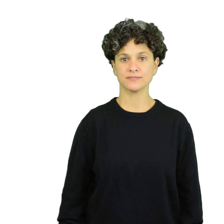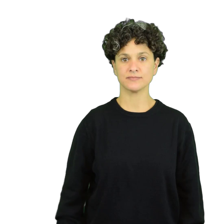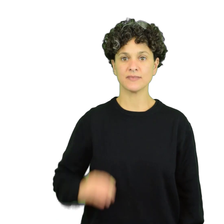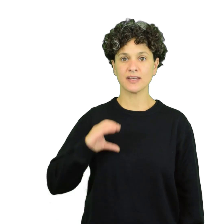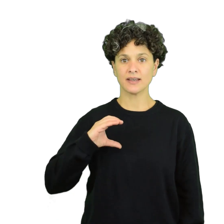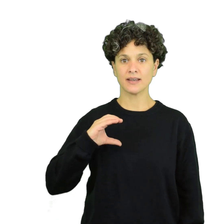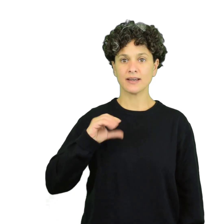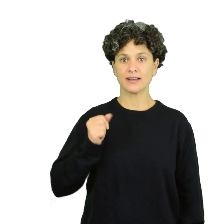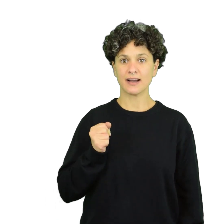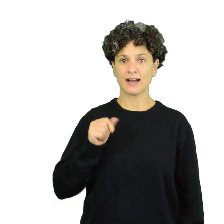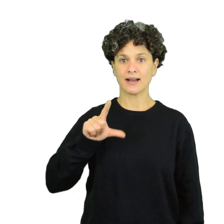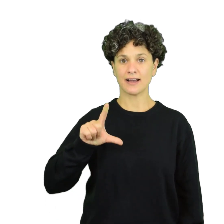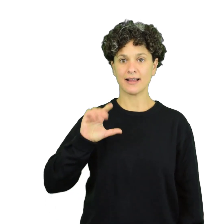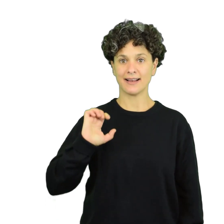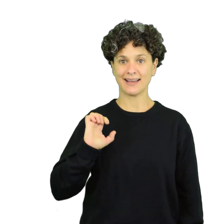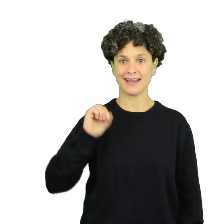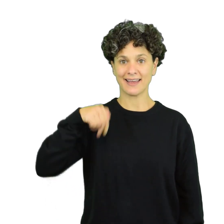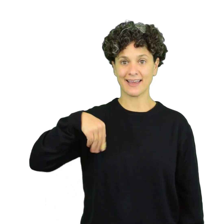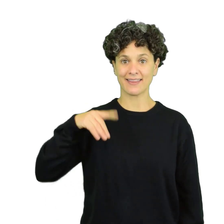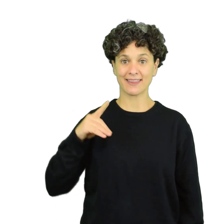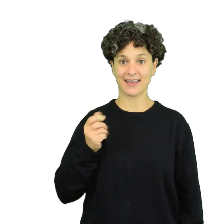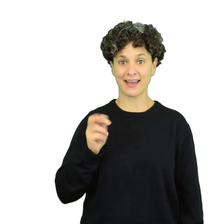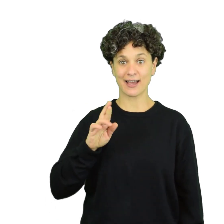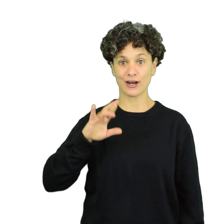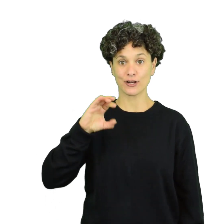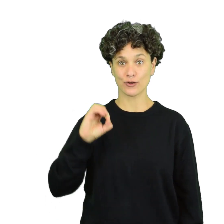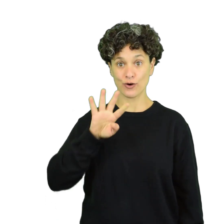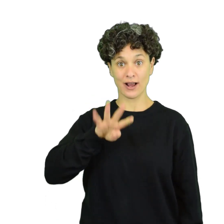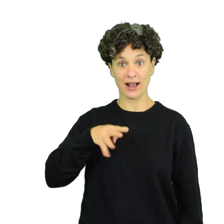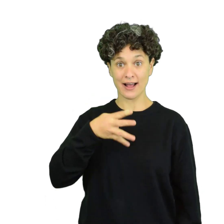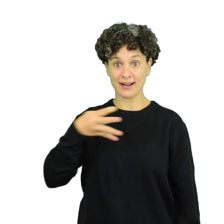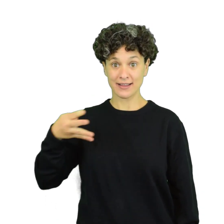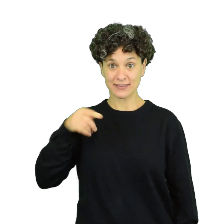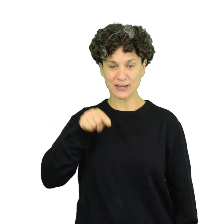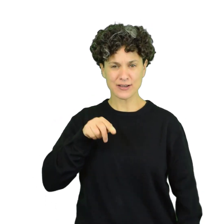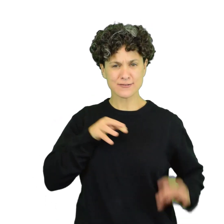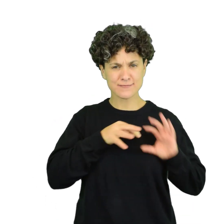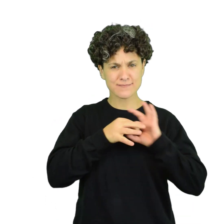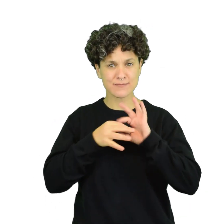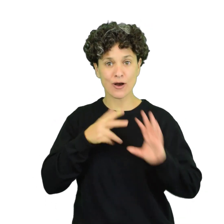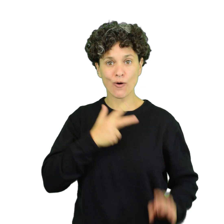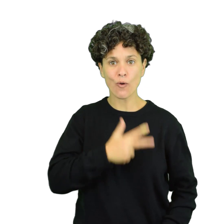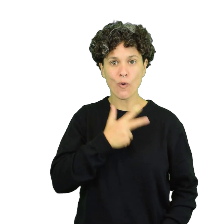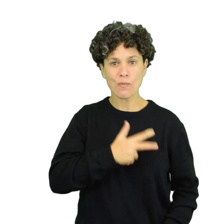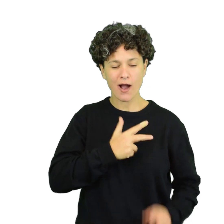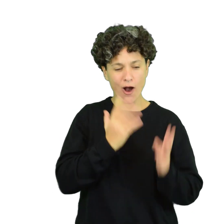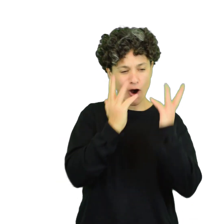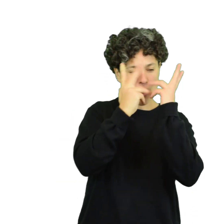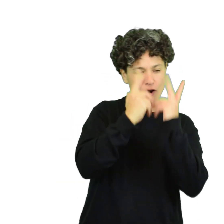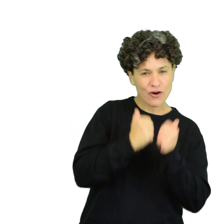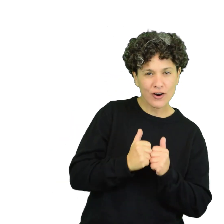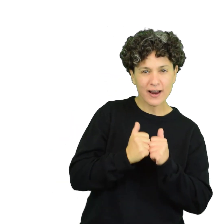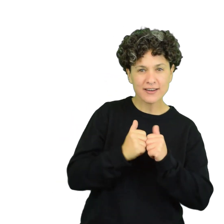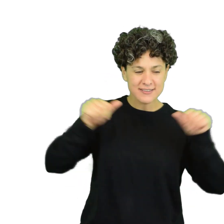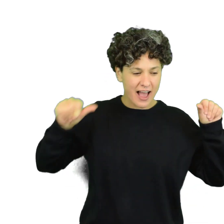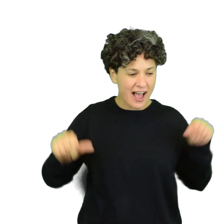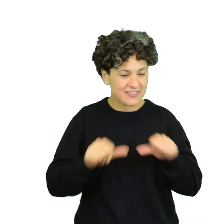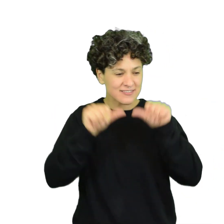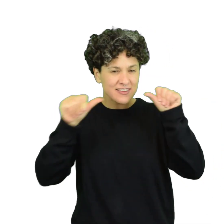Calendario. Los seres humanos utilizamos el calendario para organizar nuestras actividades y vida